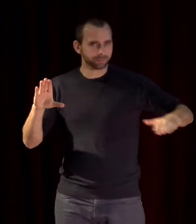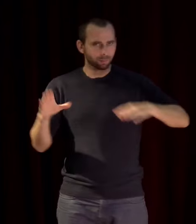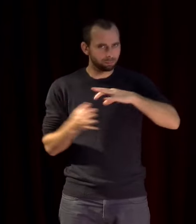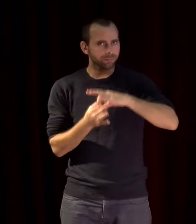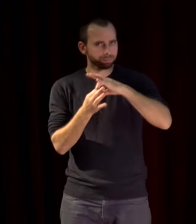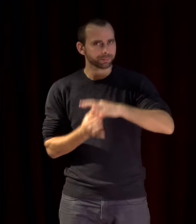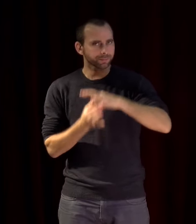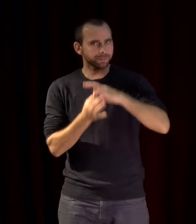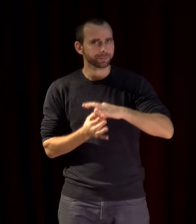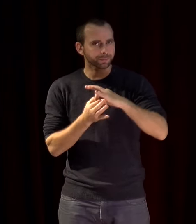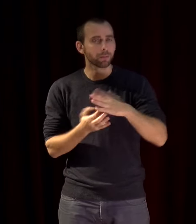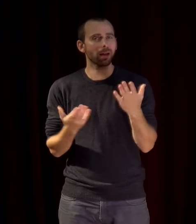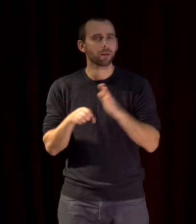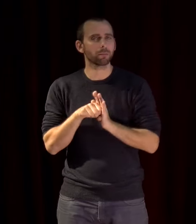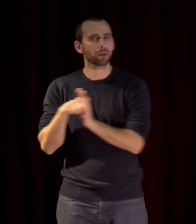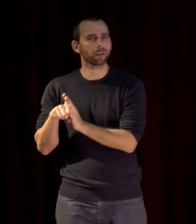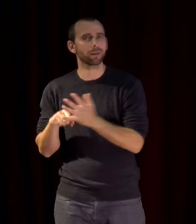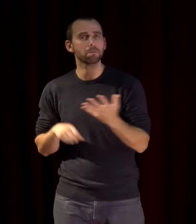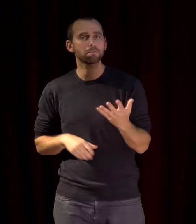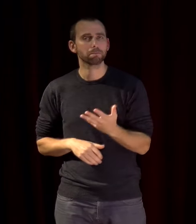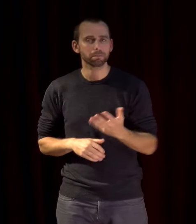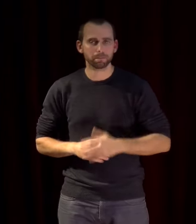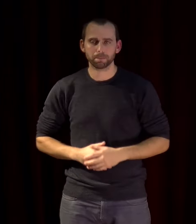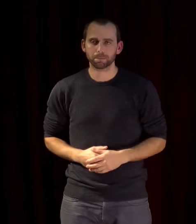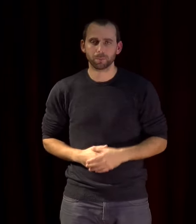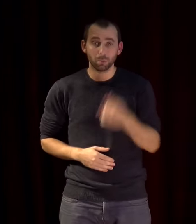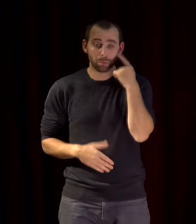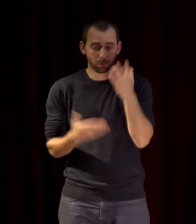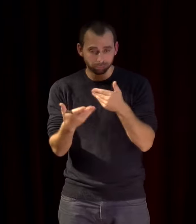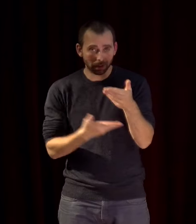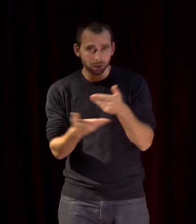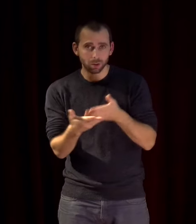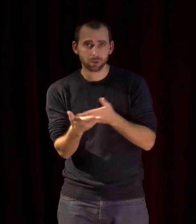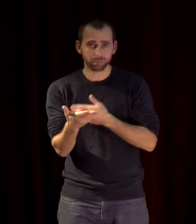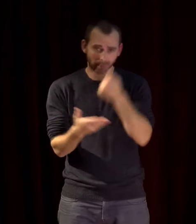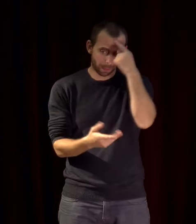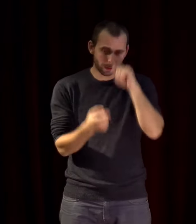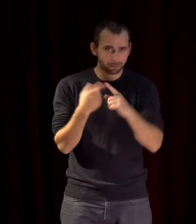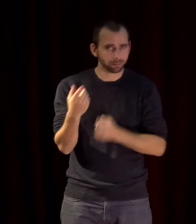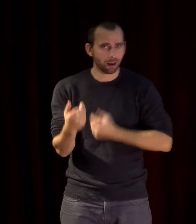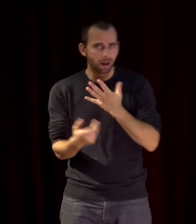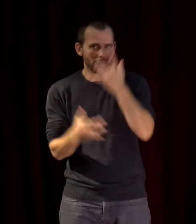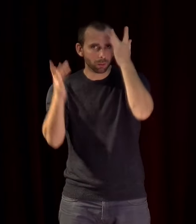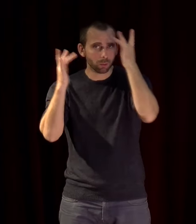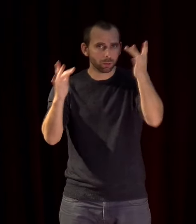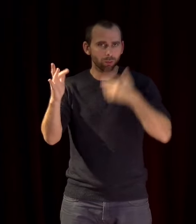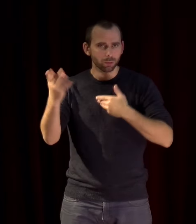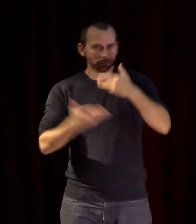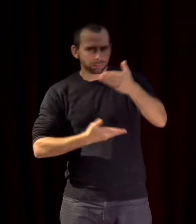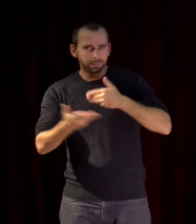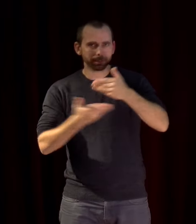priorités pour ces échanges fondés sur la culture et les arts entre les rives